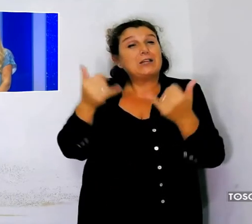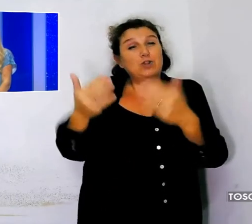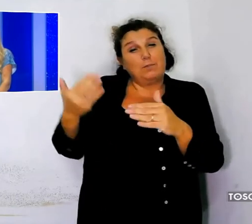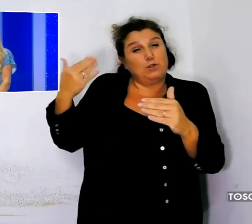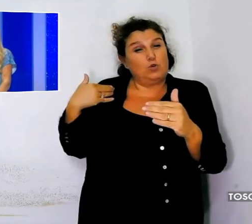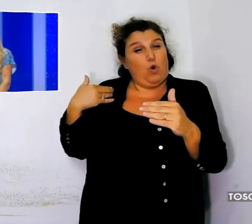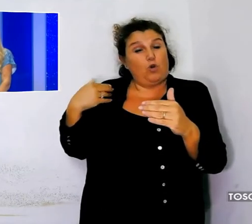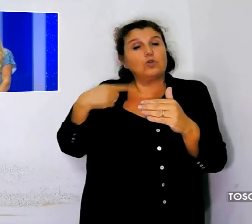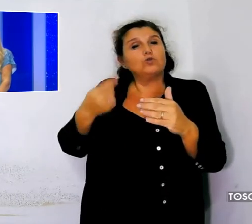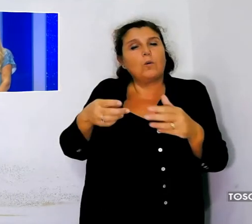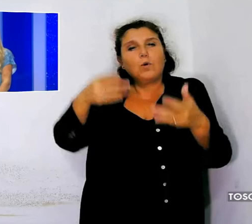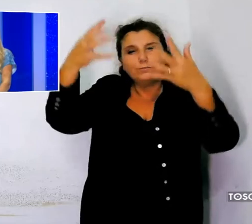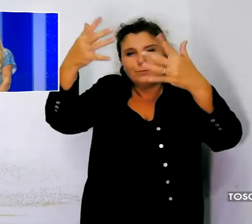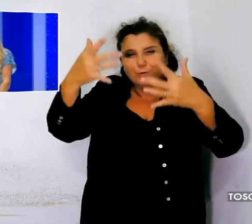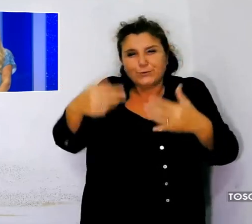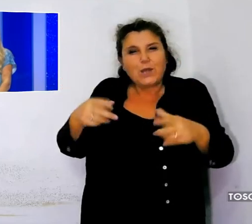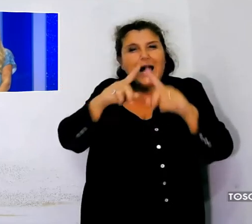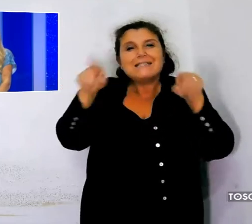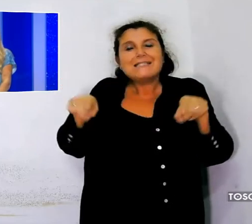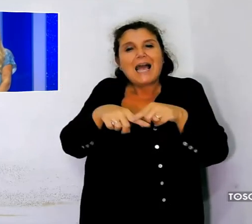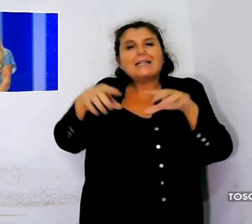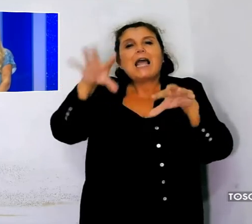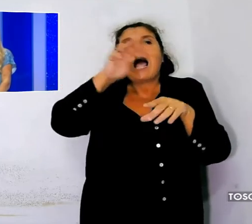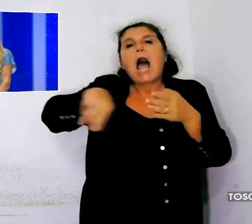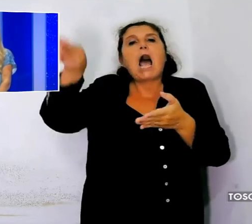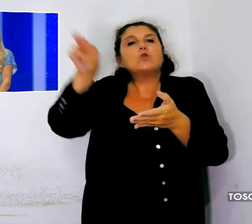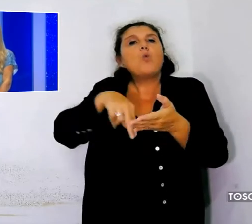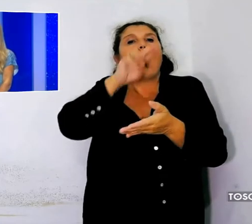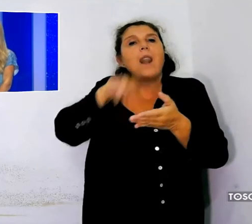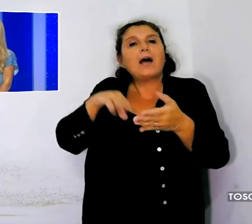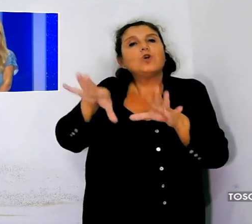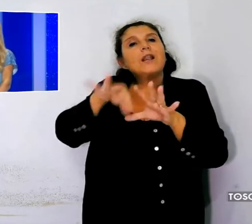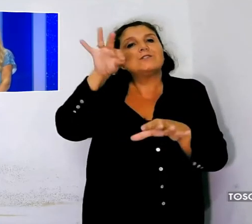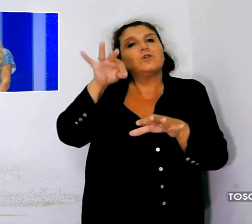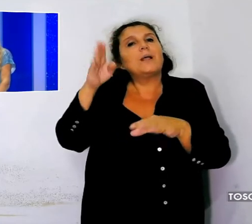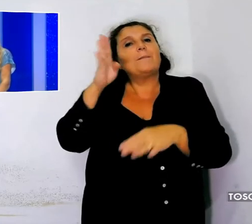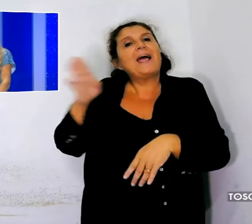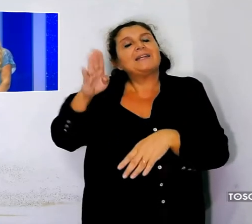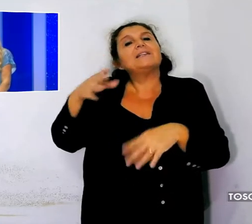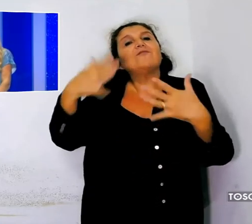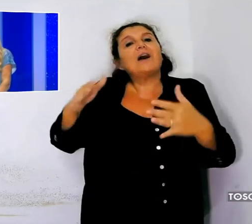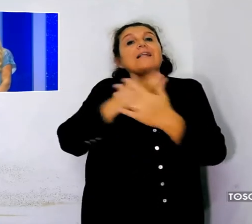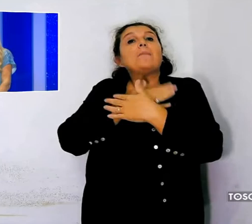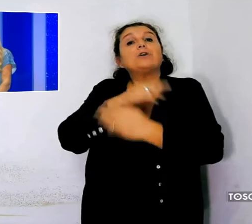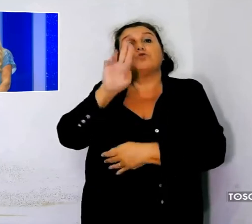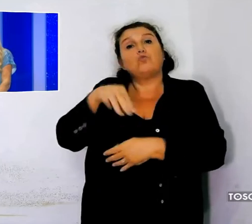riconteggio delle schede, aveva annullato l'elezione di Benini, avvenuta a maggio 2019.